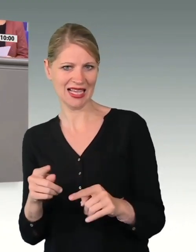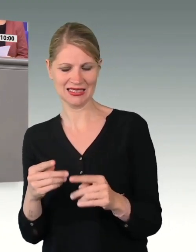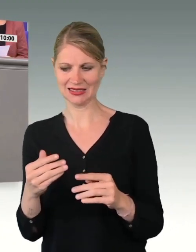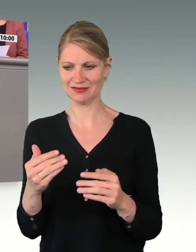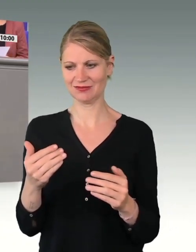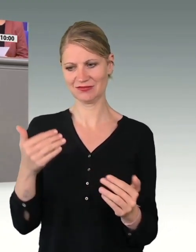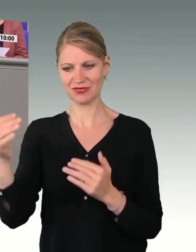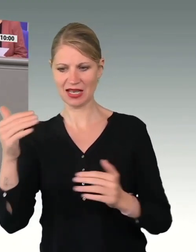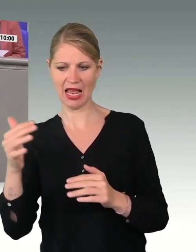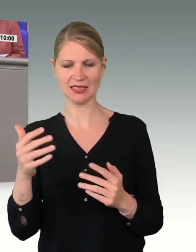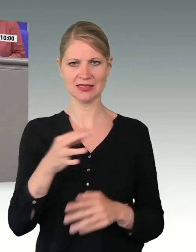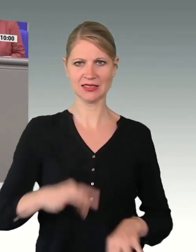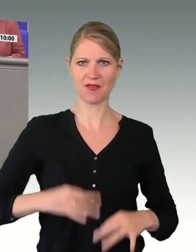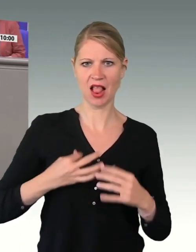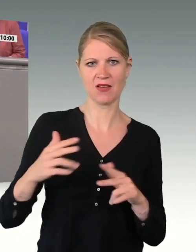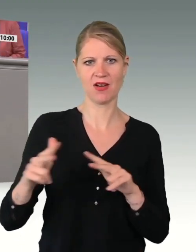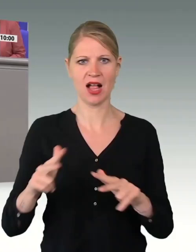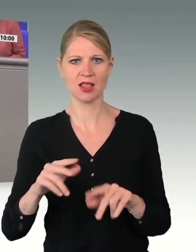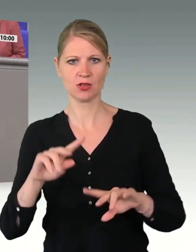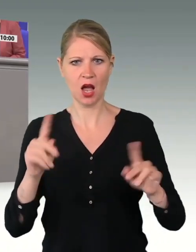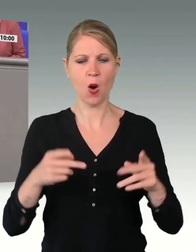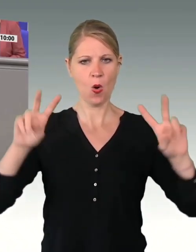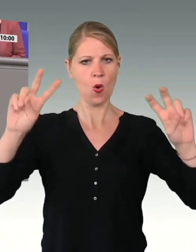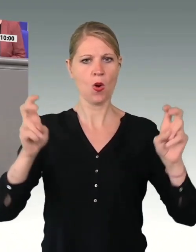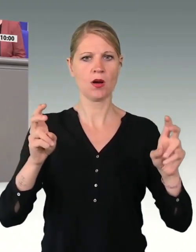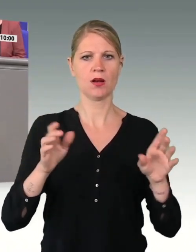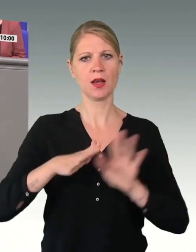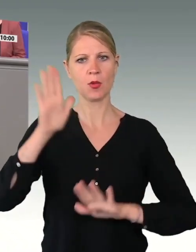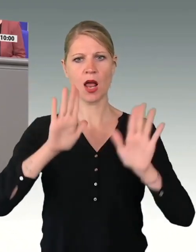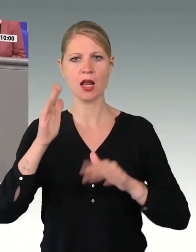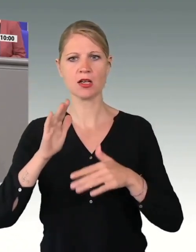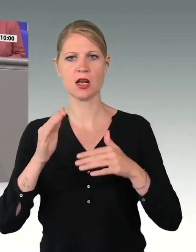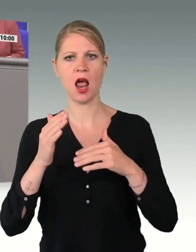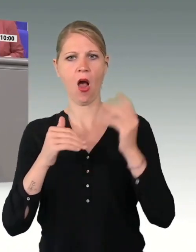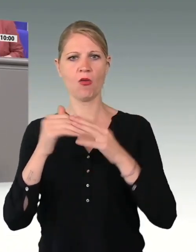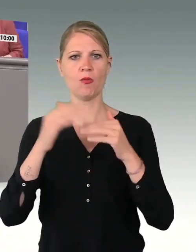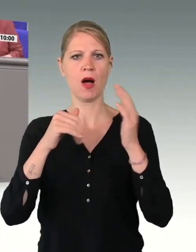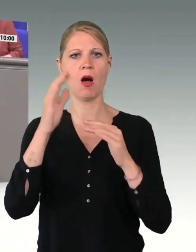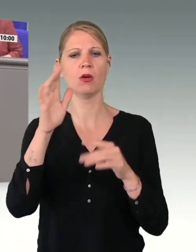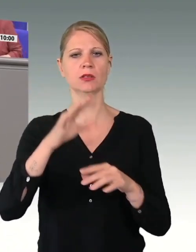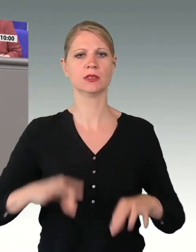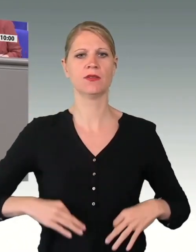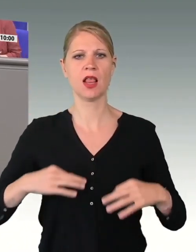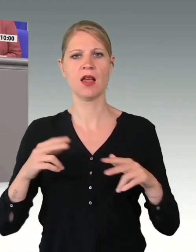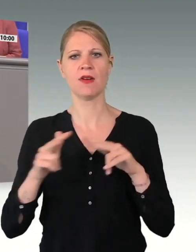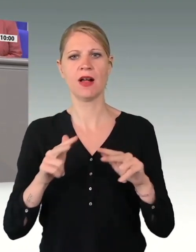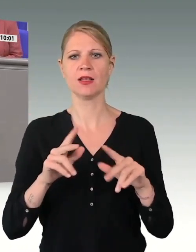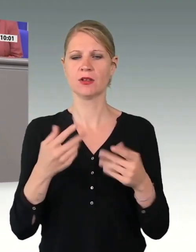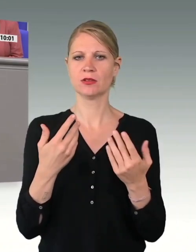Weisungsbefugnis des Verteidigungsministers, der Verteidigungsministerin unterstellt ist und indem es die Verantwortlichkeit des